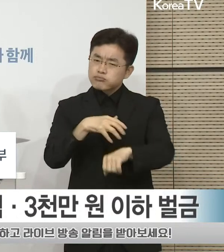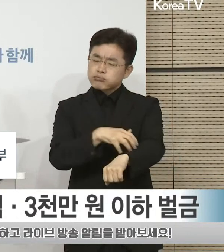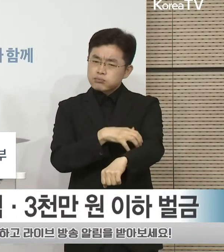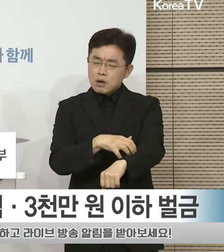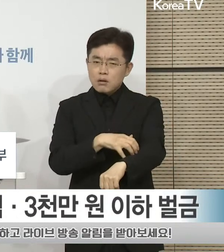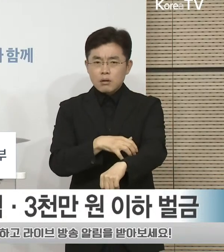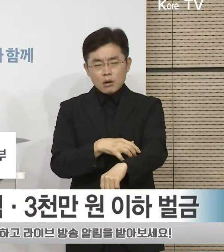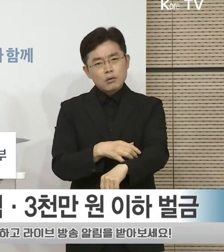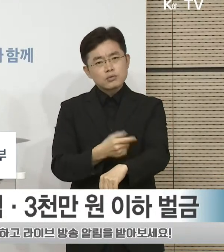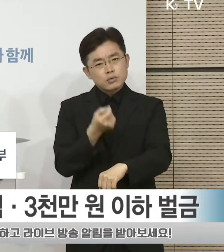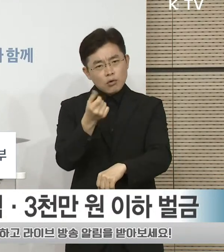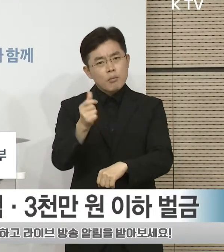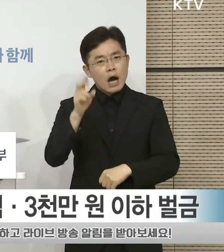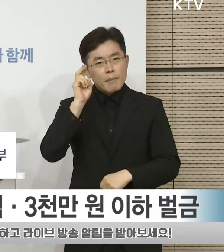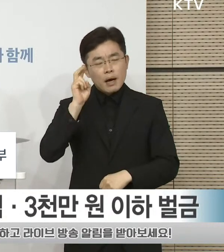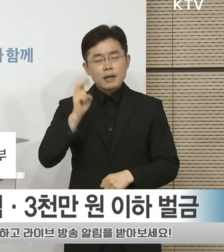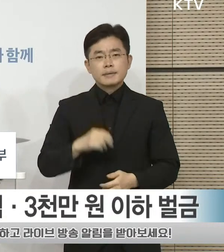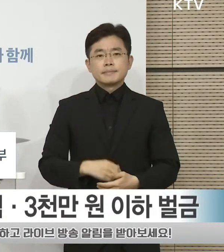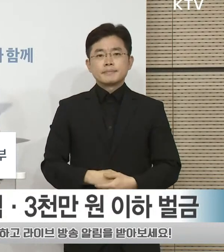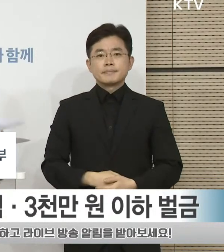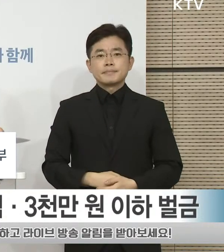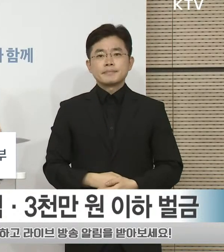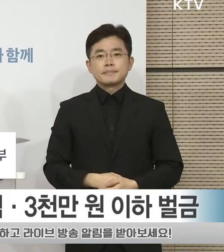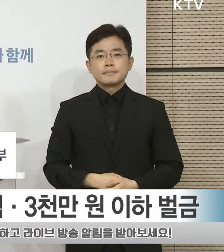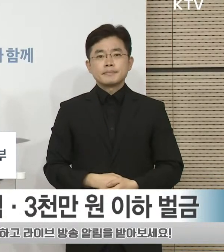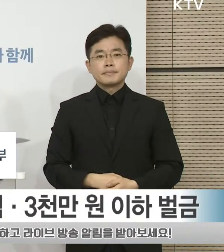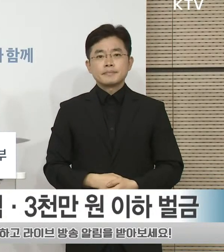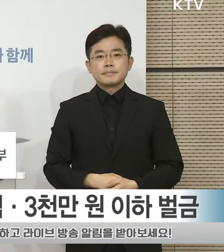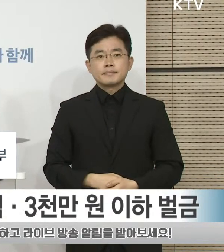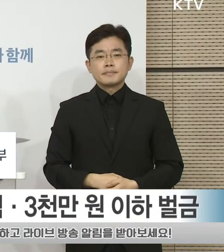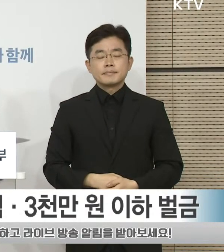불편은 초래되지 않았던 것으로 판단합니다.